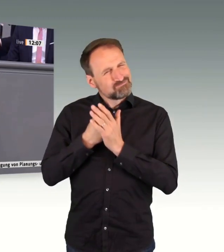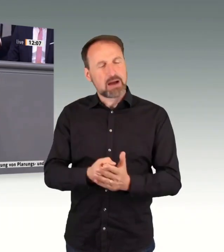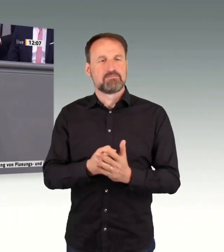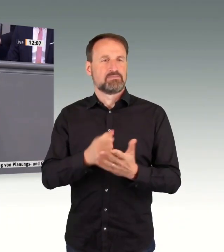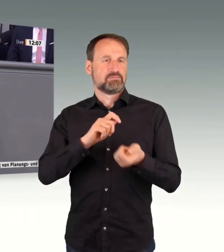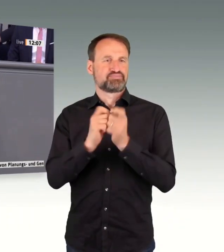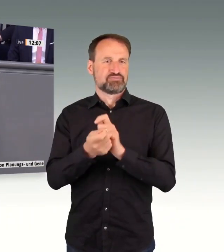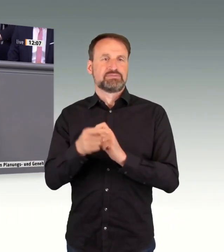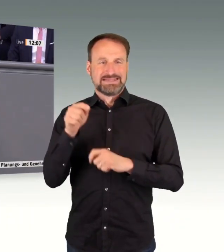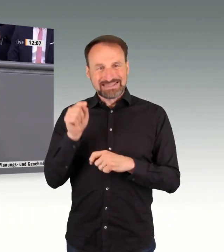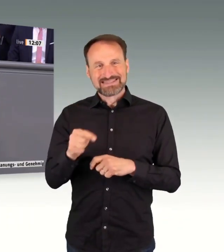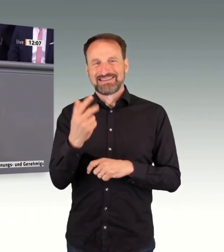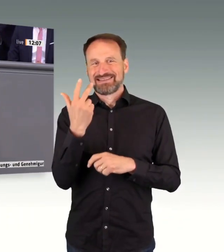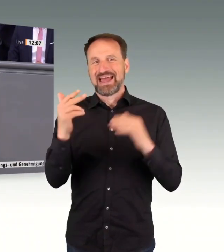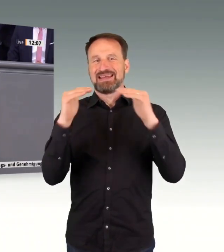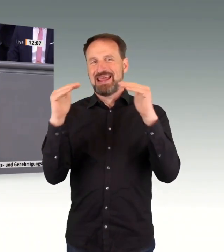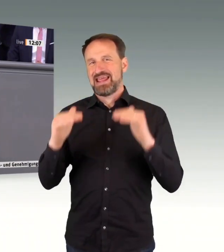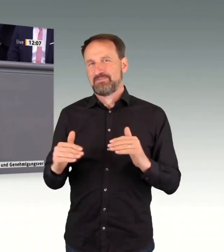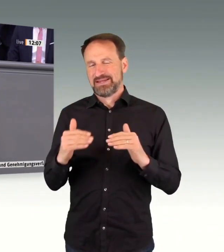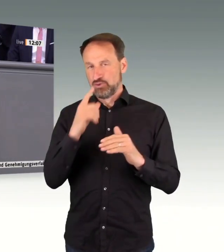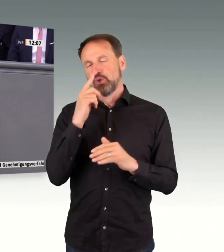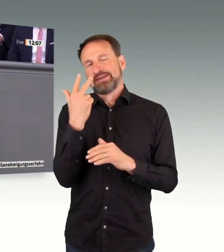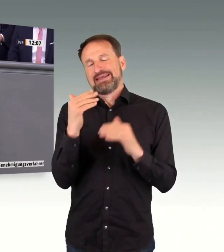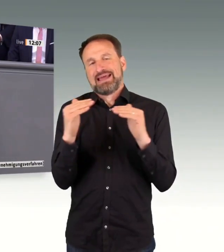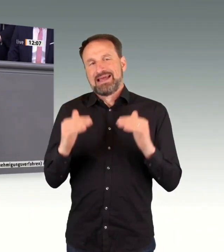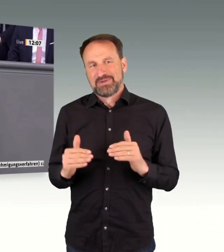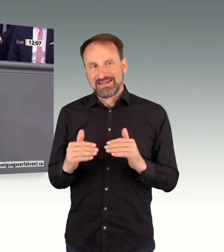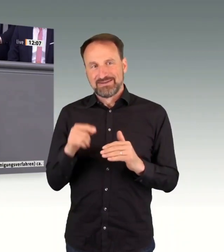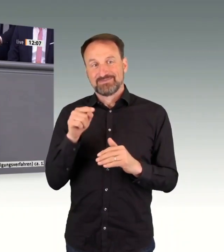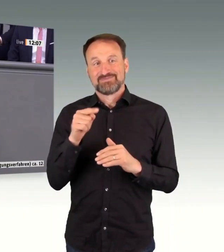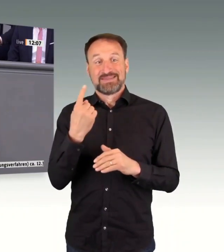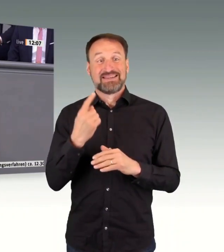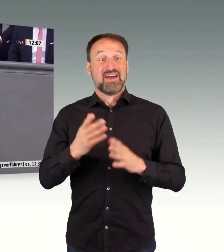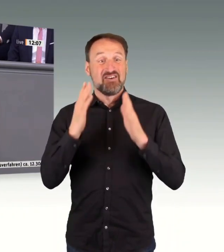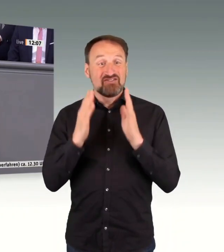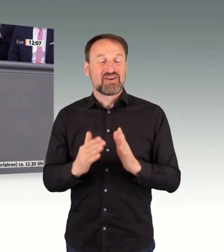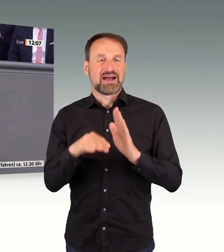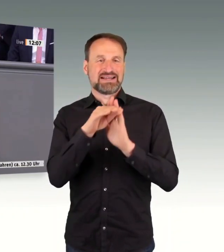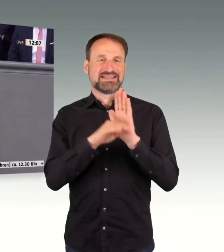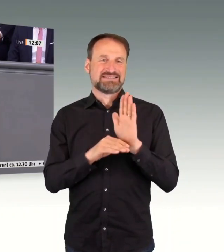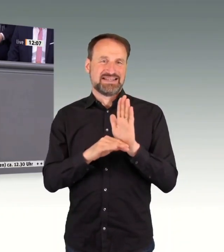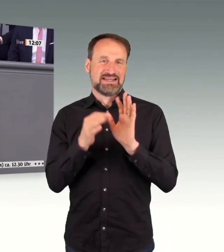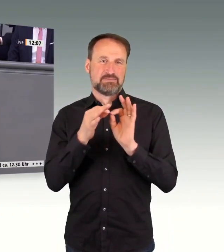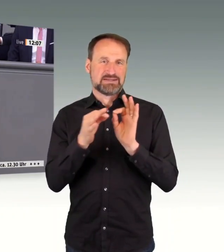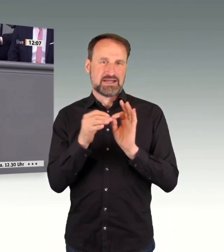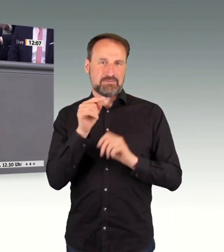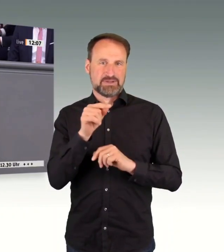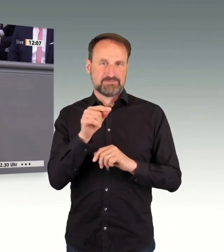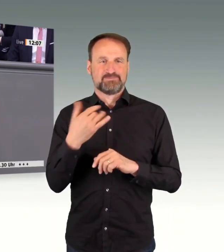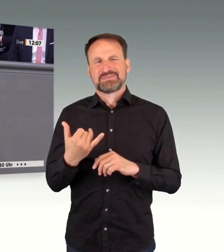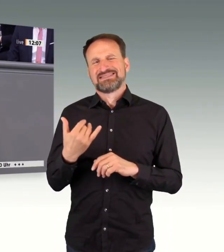darüber reden. Da werden wir auch unsere weiteren Vorschläge einbringen. Und dann haben wir das Personalproblem. Sie haben es ja kurz erwähnt.